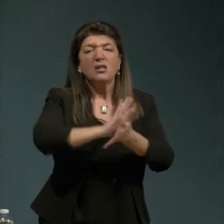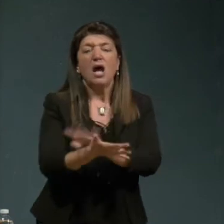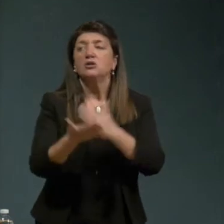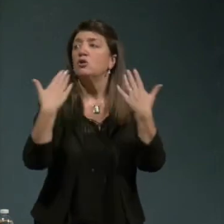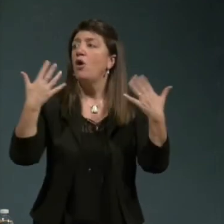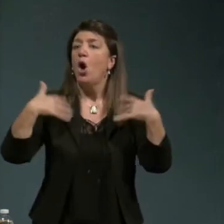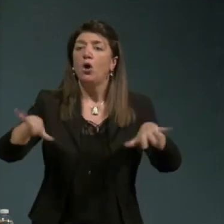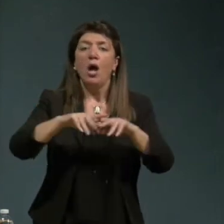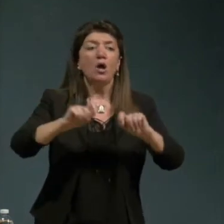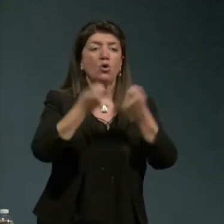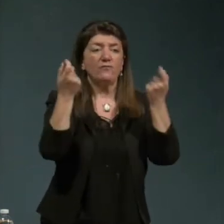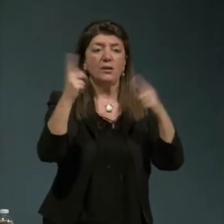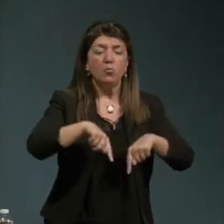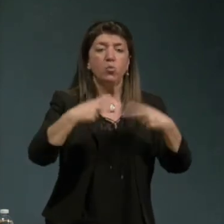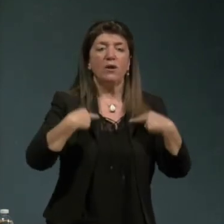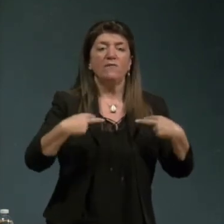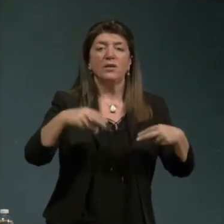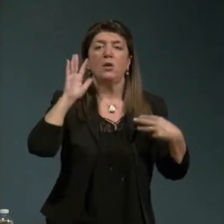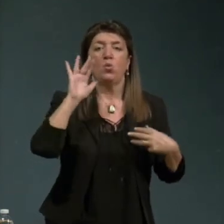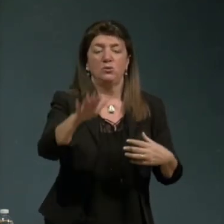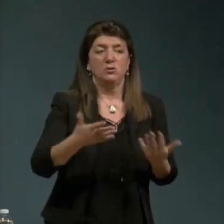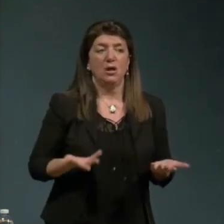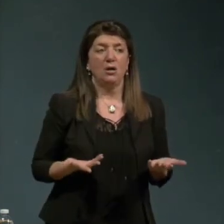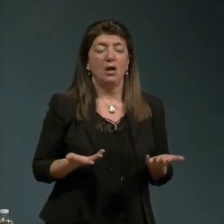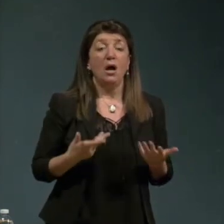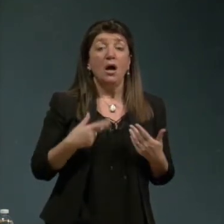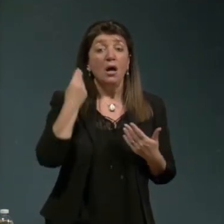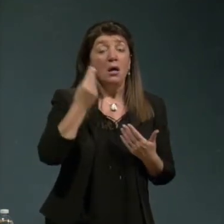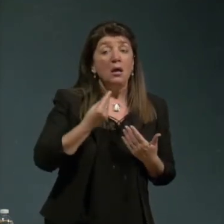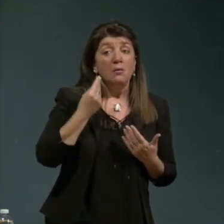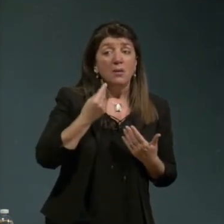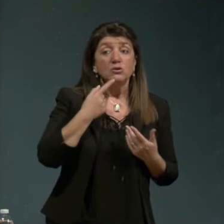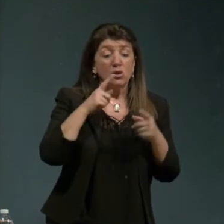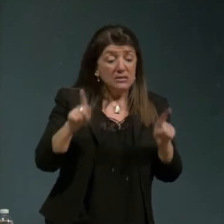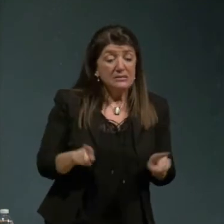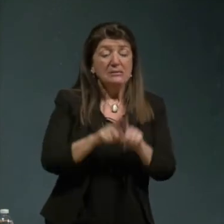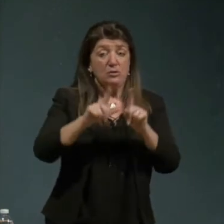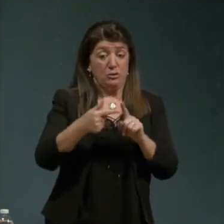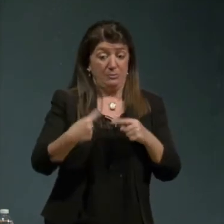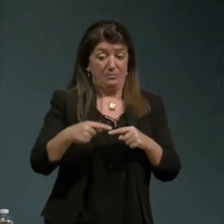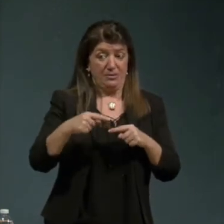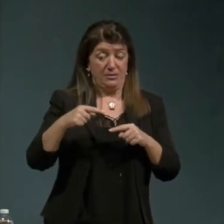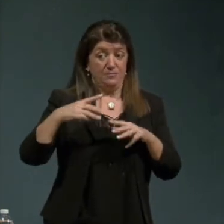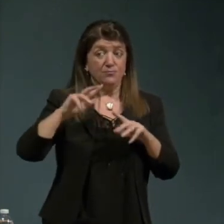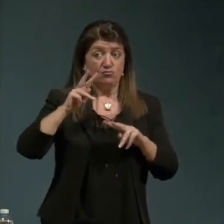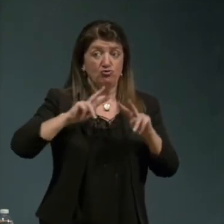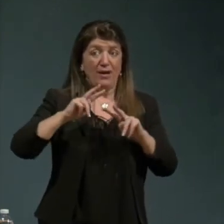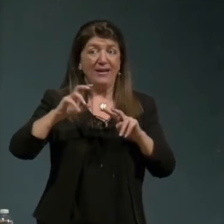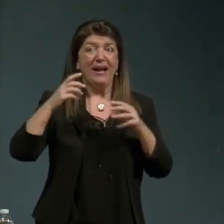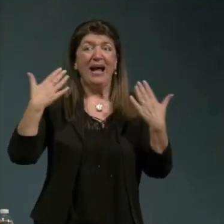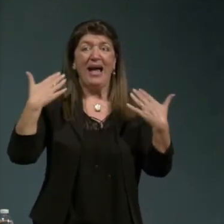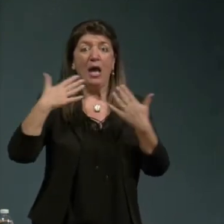vita quotidiana quindi penso che in lo stesso tempo continuità